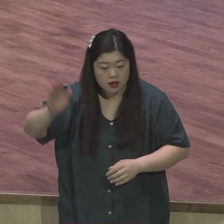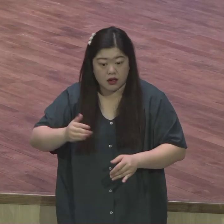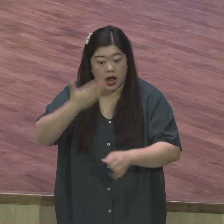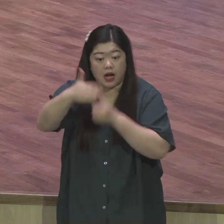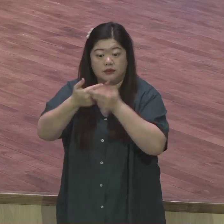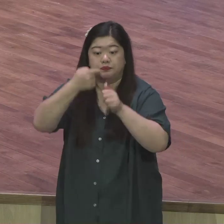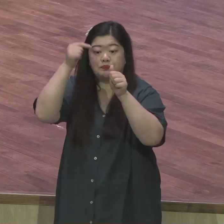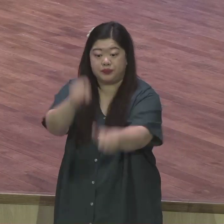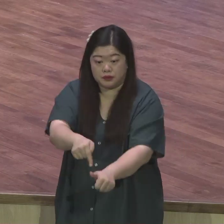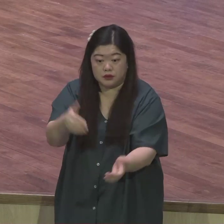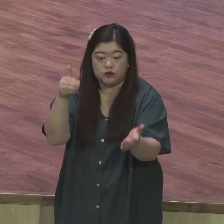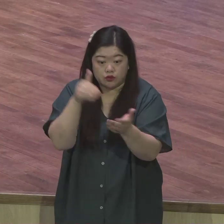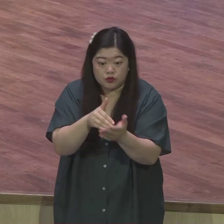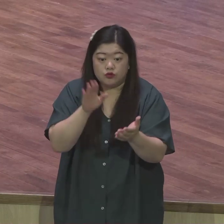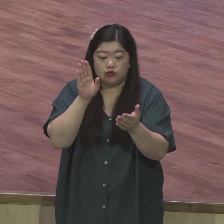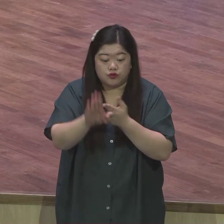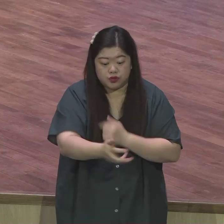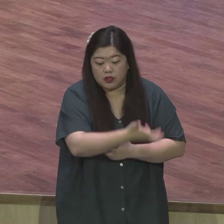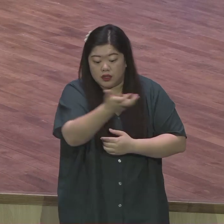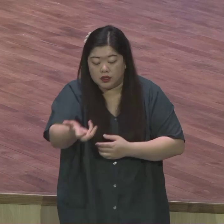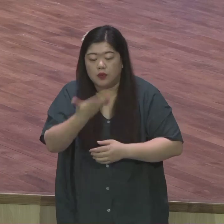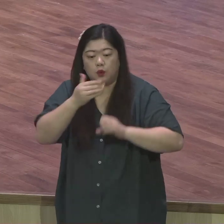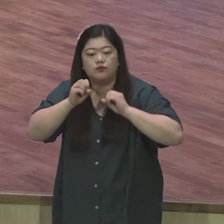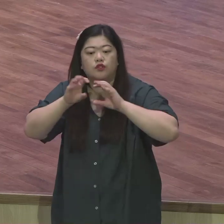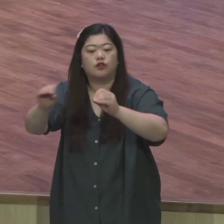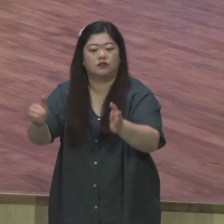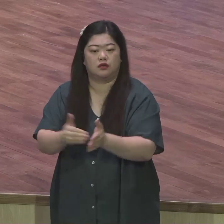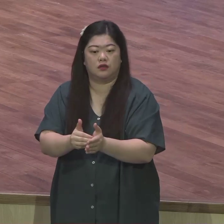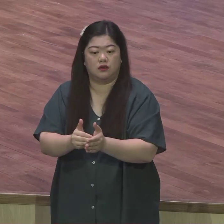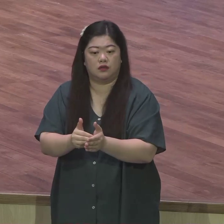우리는 누구냐 영적 이스라엘이에요